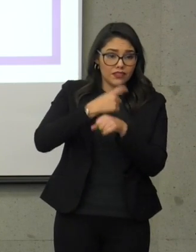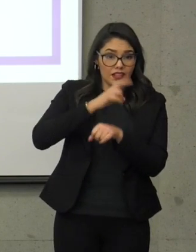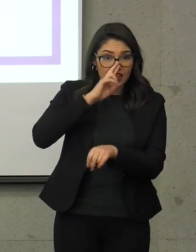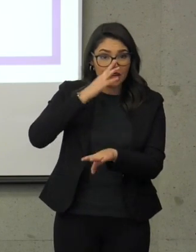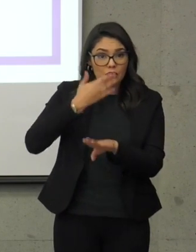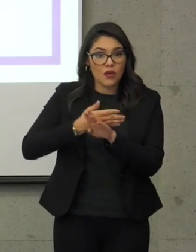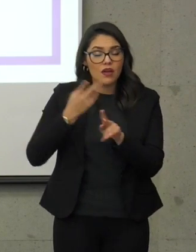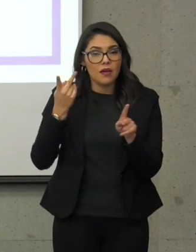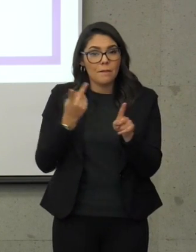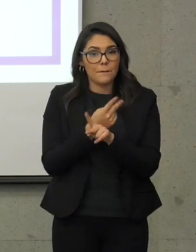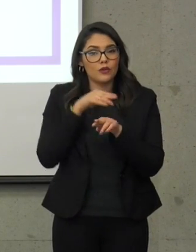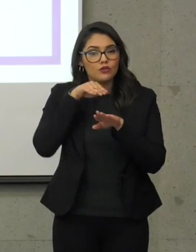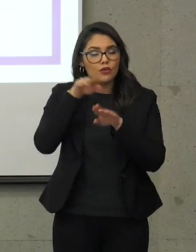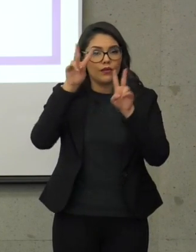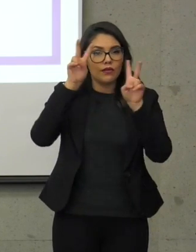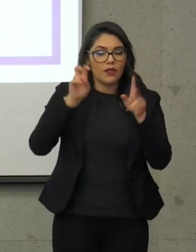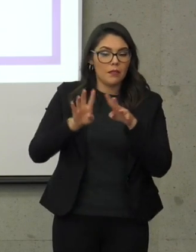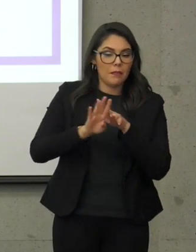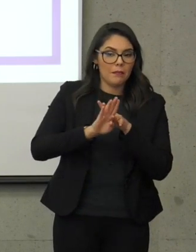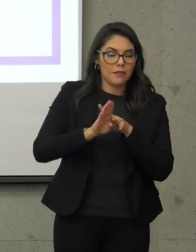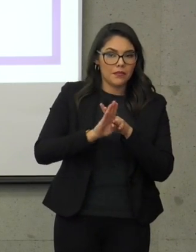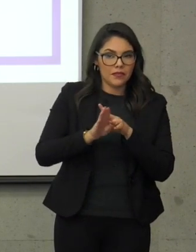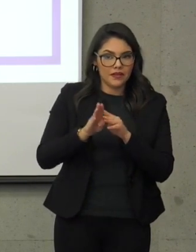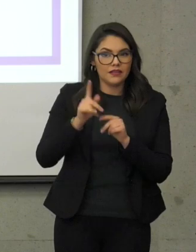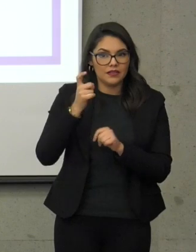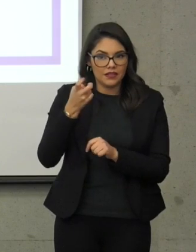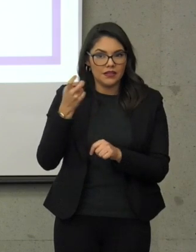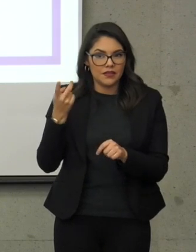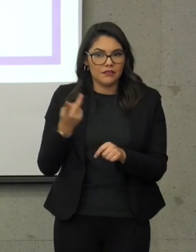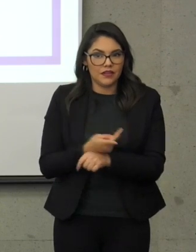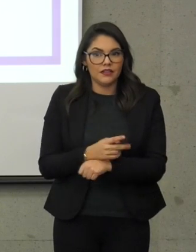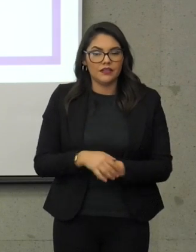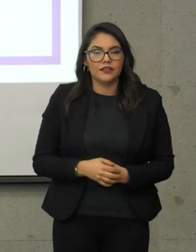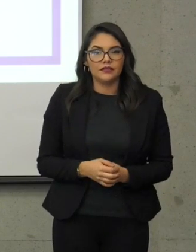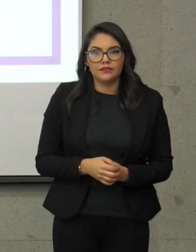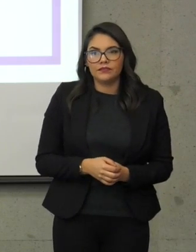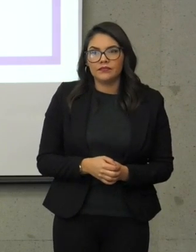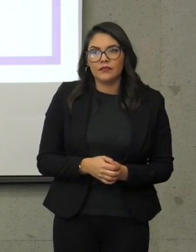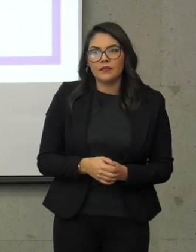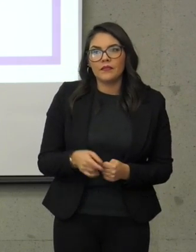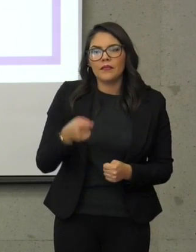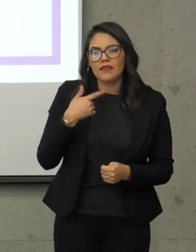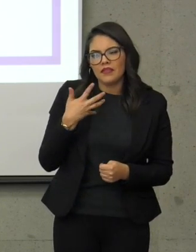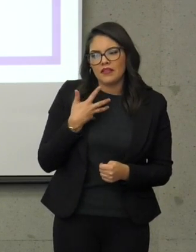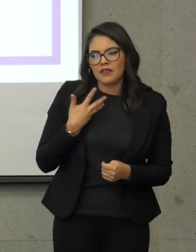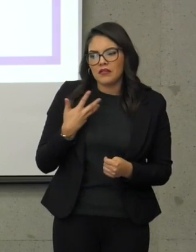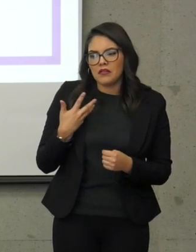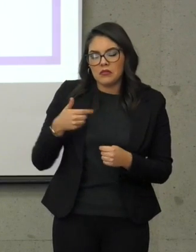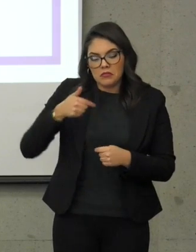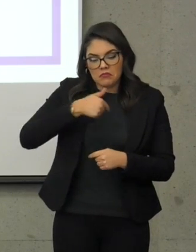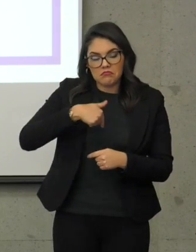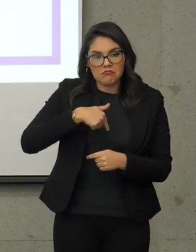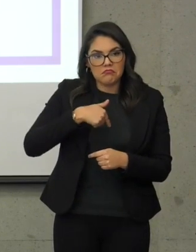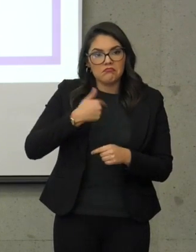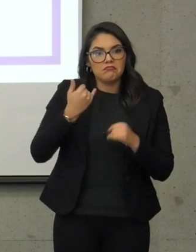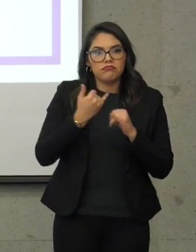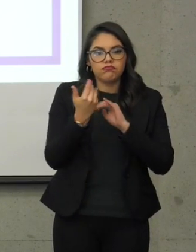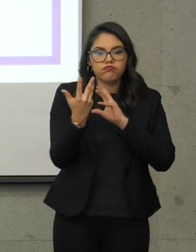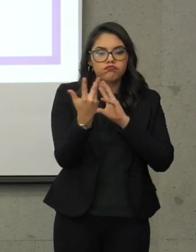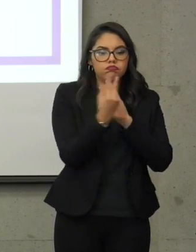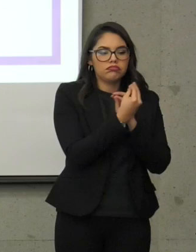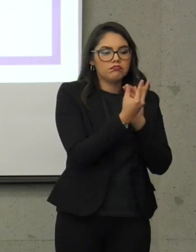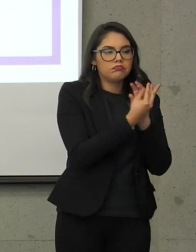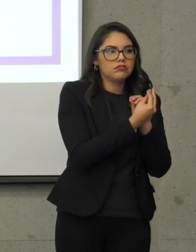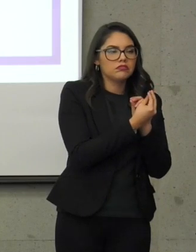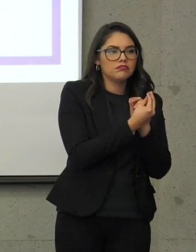dada exactamente lo que tú estás planteando, estamos vinculadas básicamente con todos los países que están en